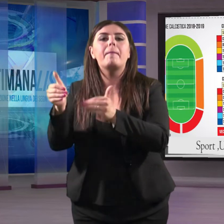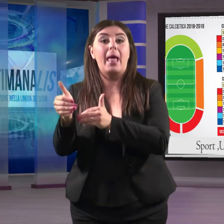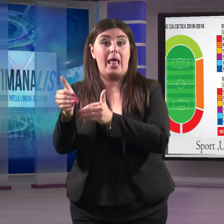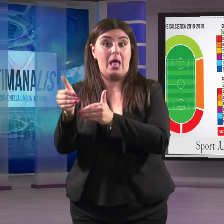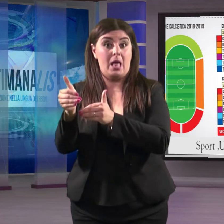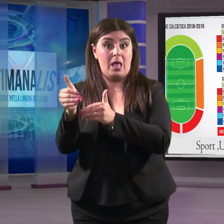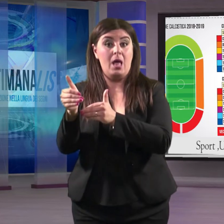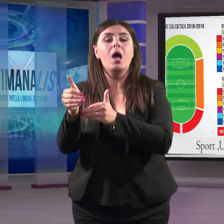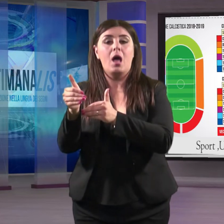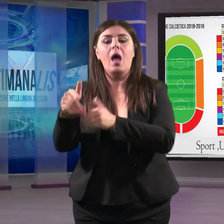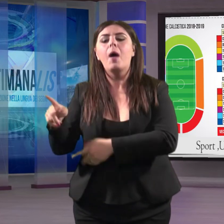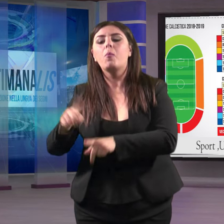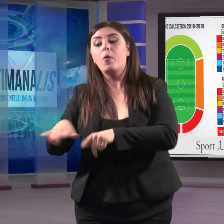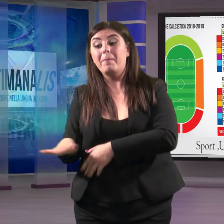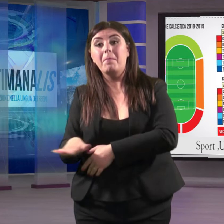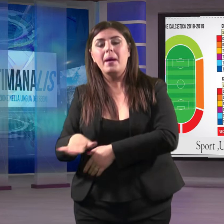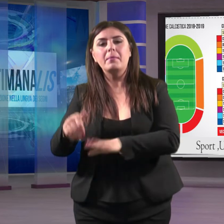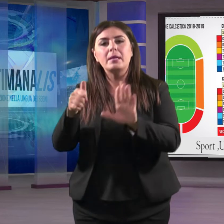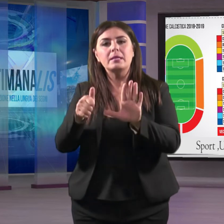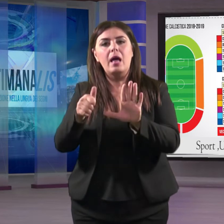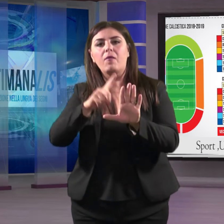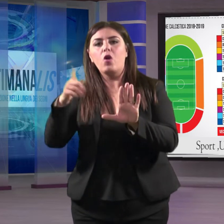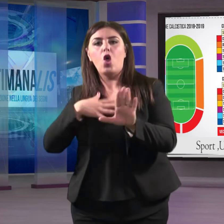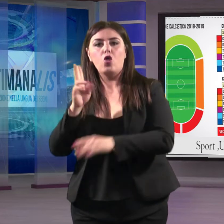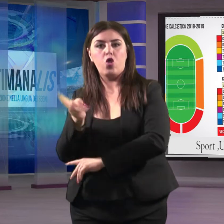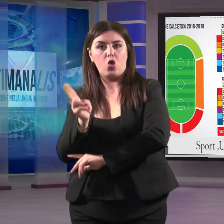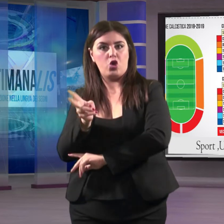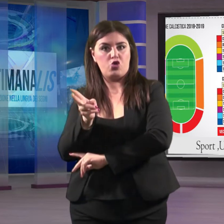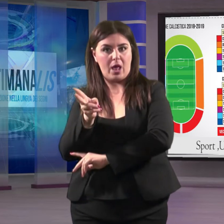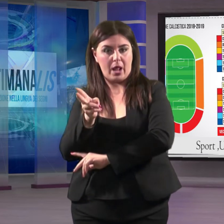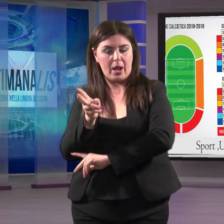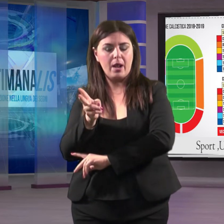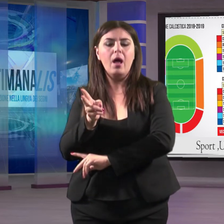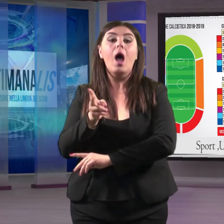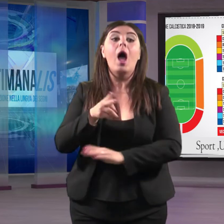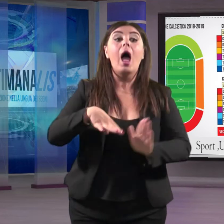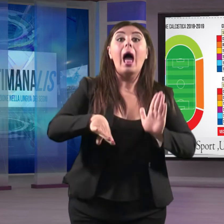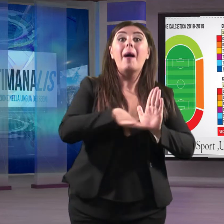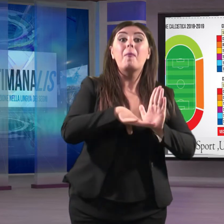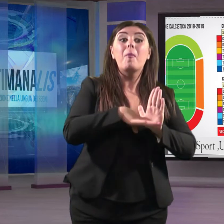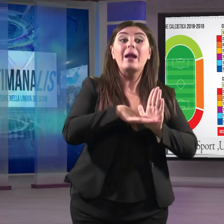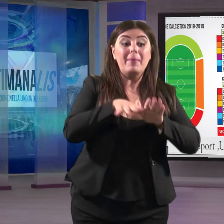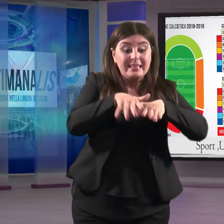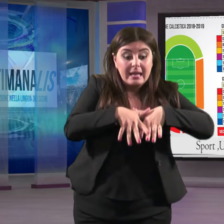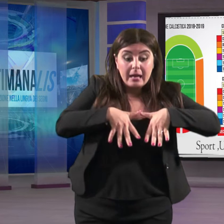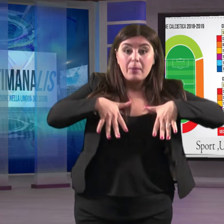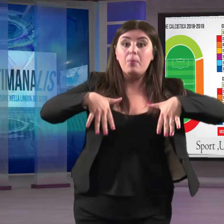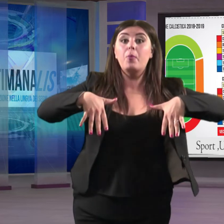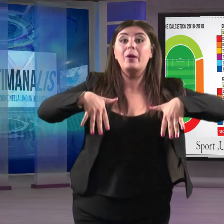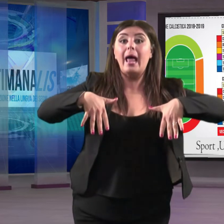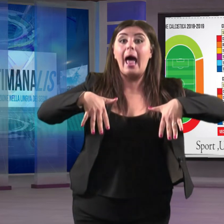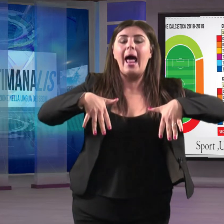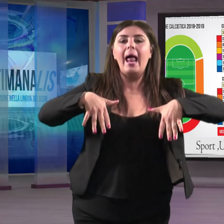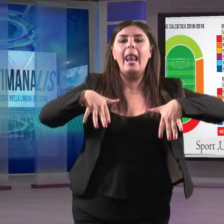bambini dai 6 ai 12 anni. Non si potranno sottoscrivere abbonamenti per la tribuna laterale S,